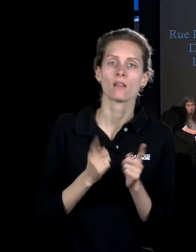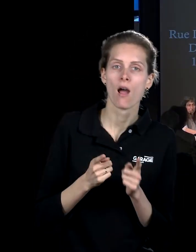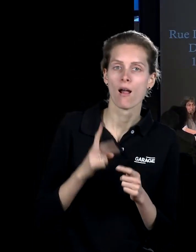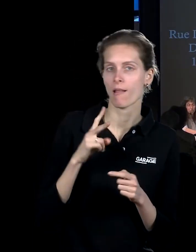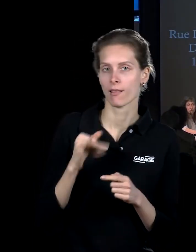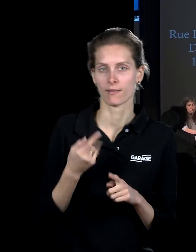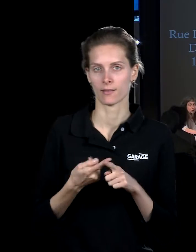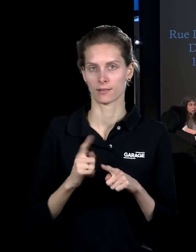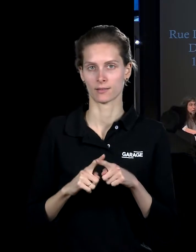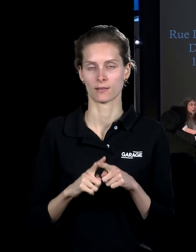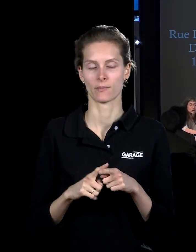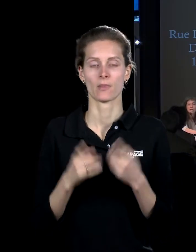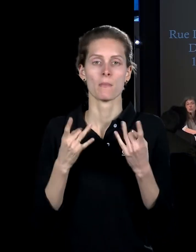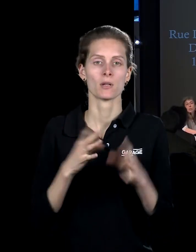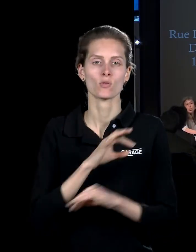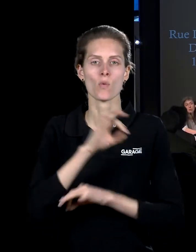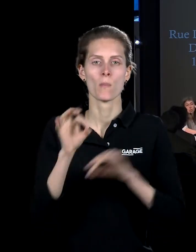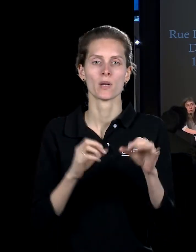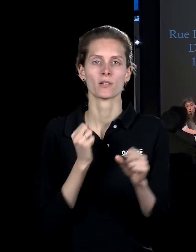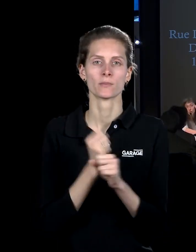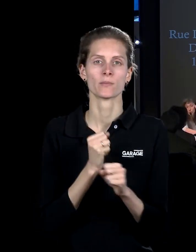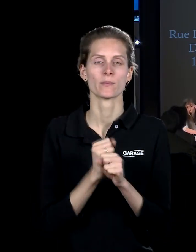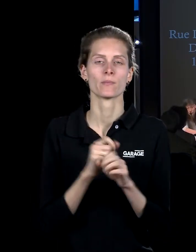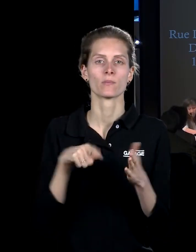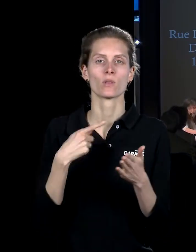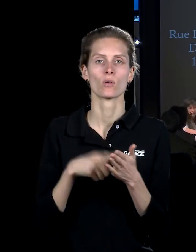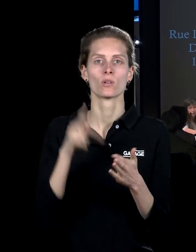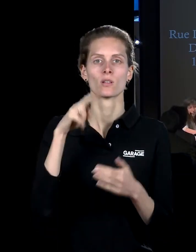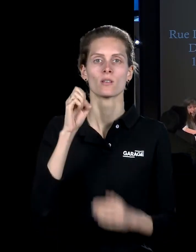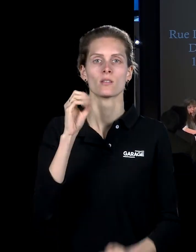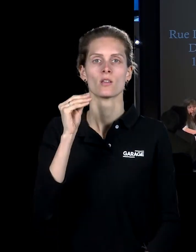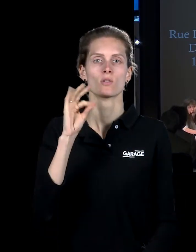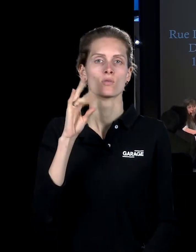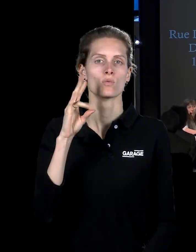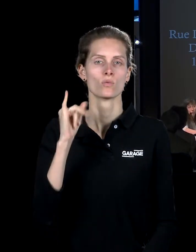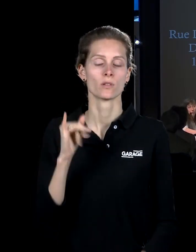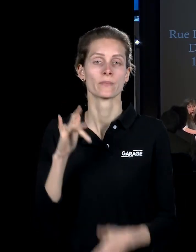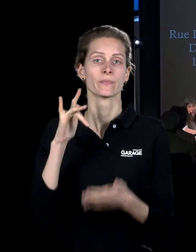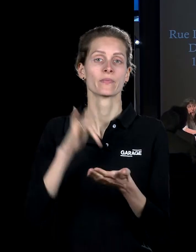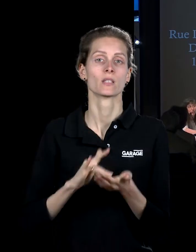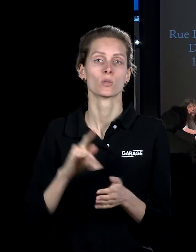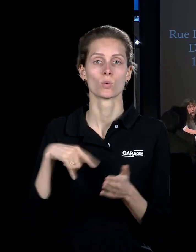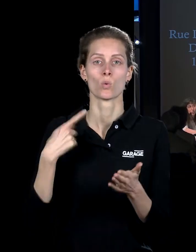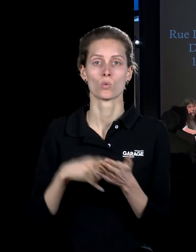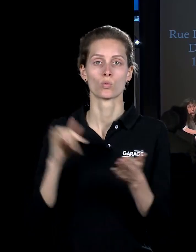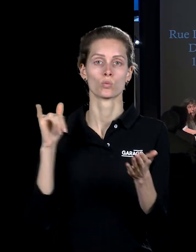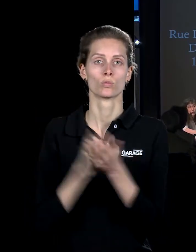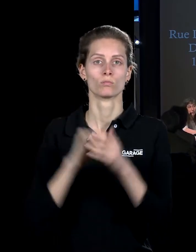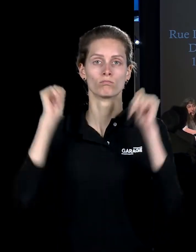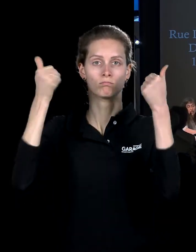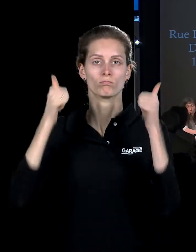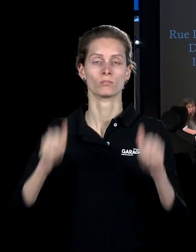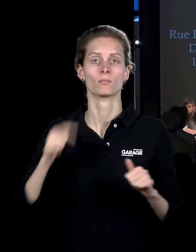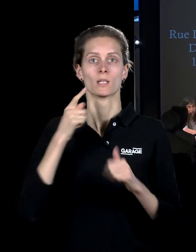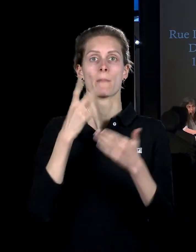простых вещах, вот тоже очень простой проект, сделанный в городе Дижоне, когда среди города установлены билборды, на которых, собственно говоря,